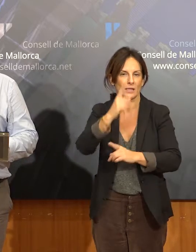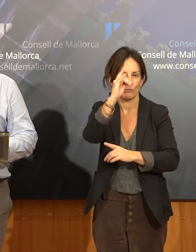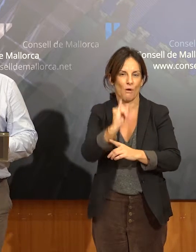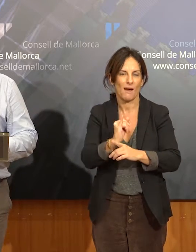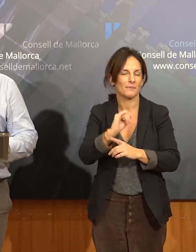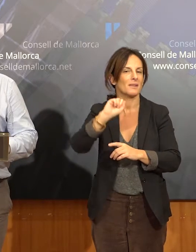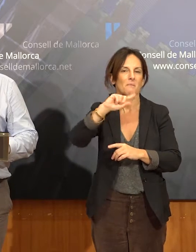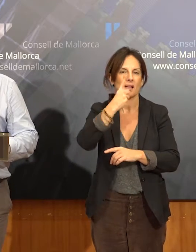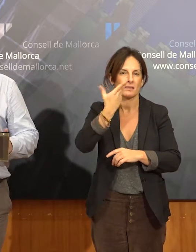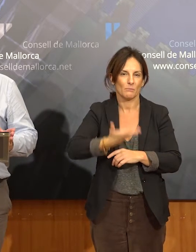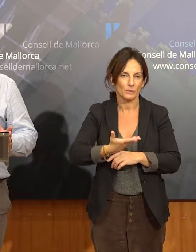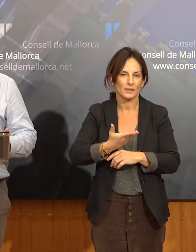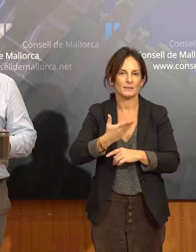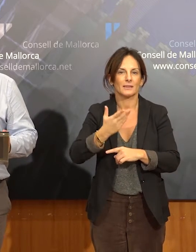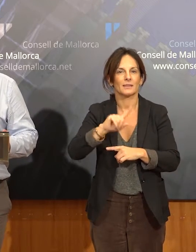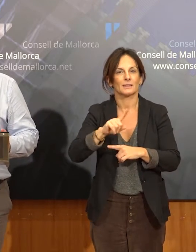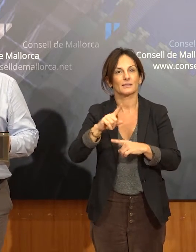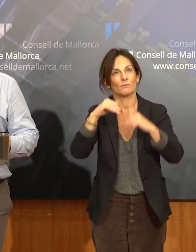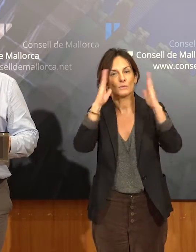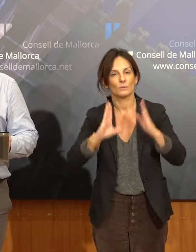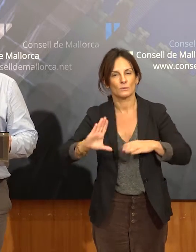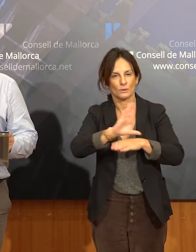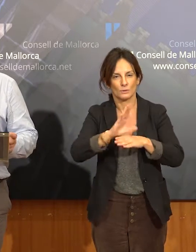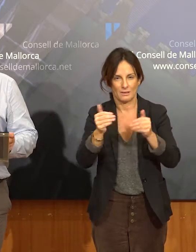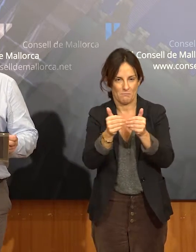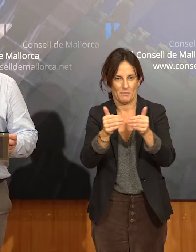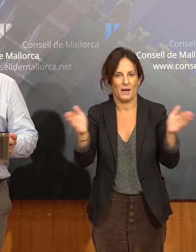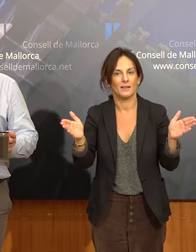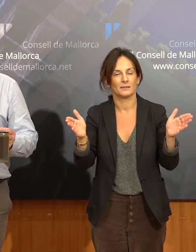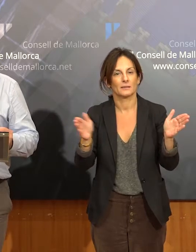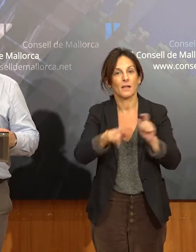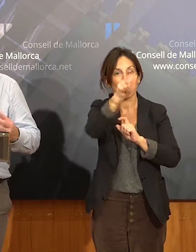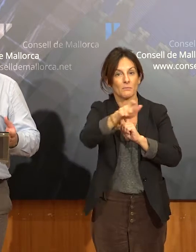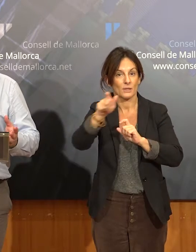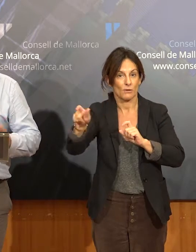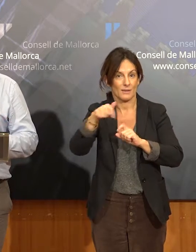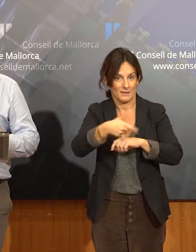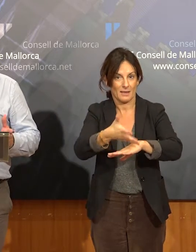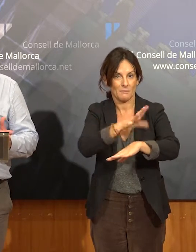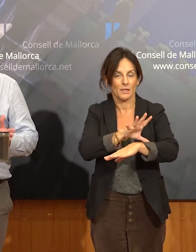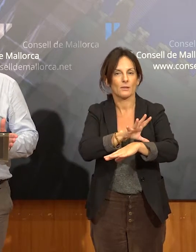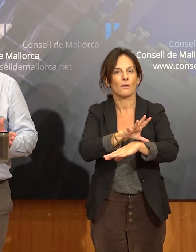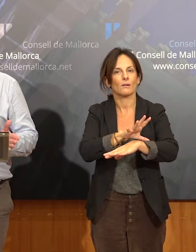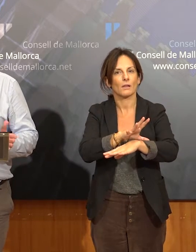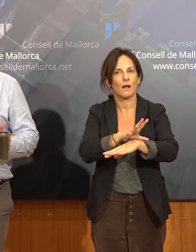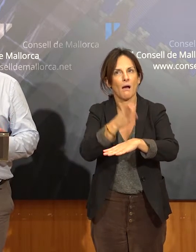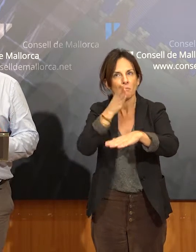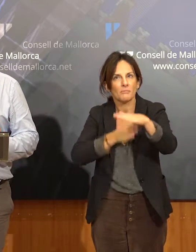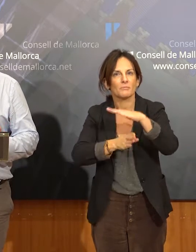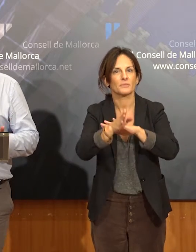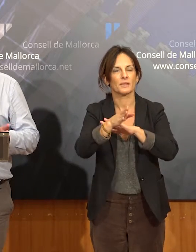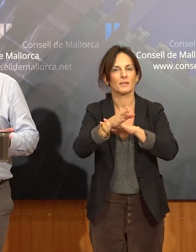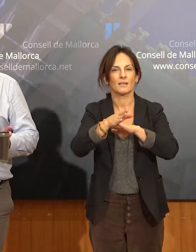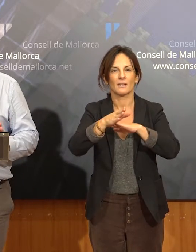són, per una banda, obrir les portes del Consell i que la gent de Mallorca pugui accedir allà on es governa la illa,